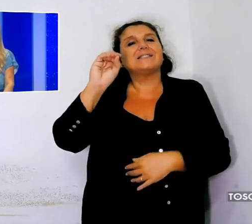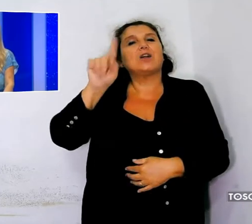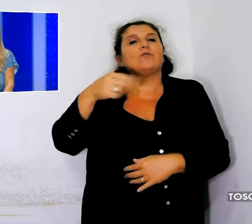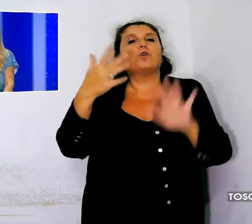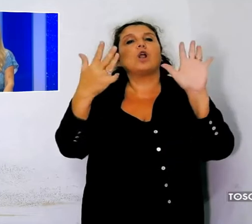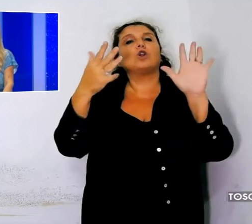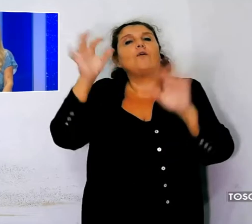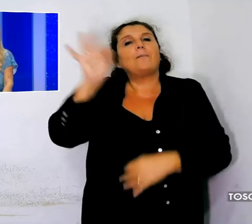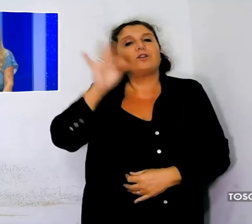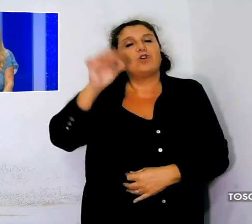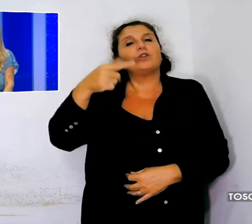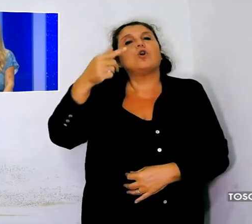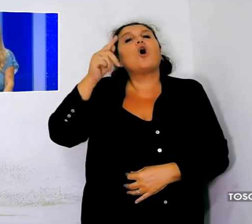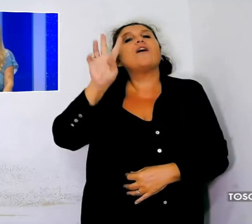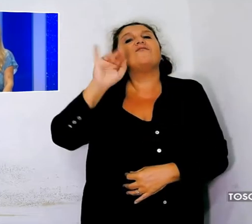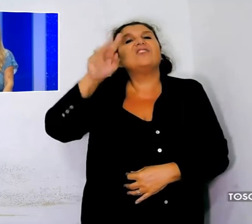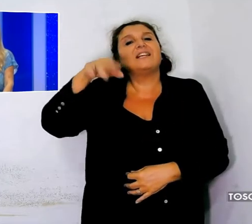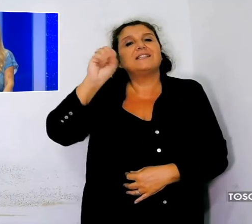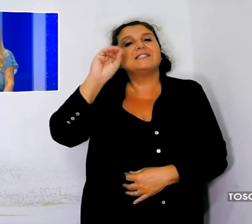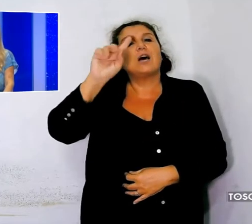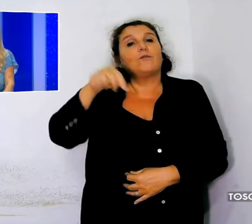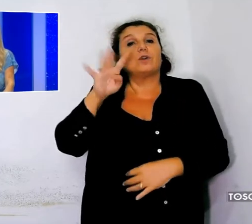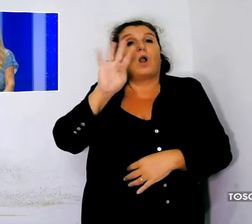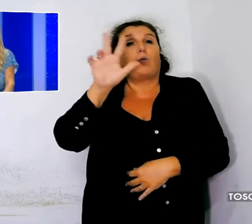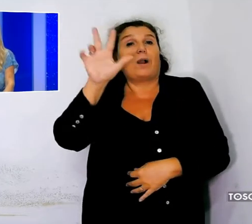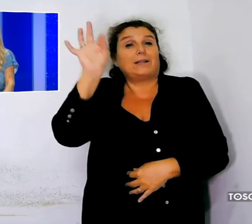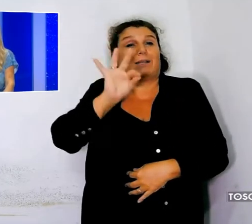Tiziana Vigni lo 0,43%.